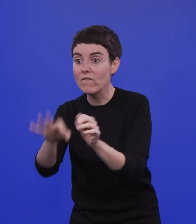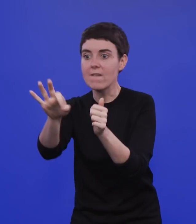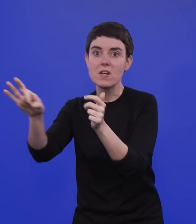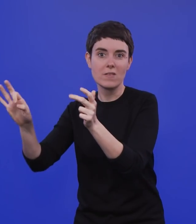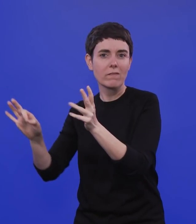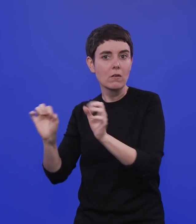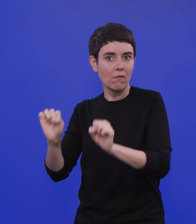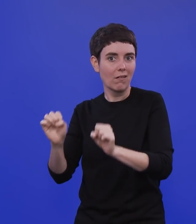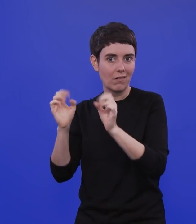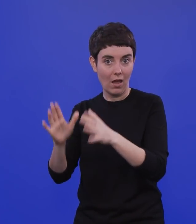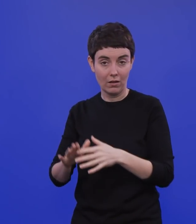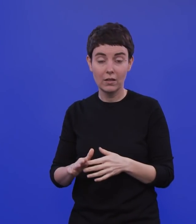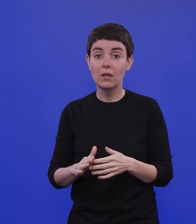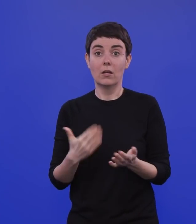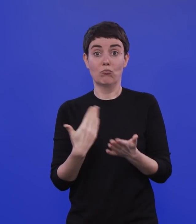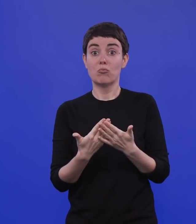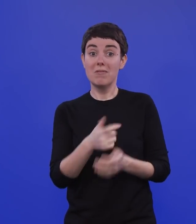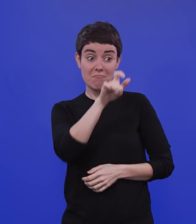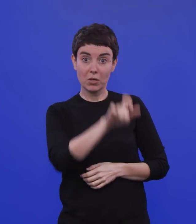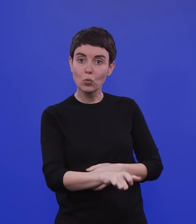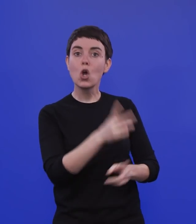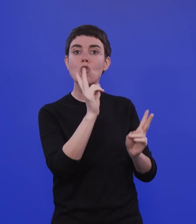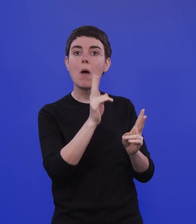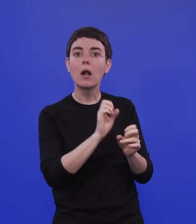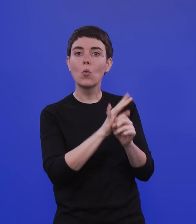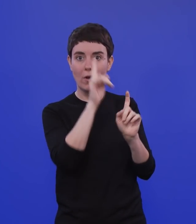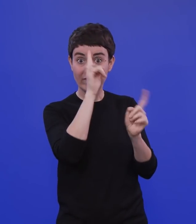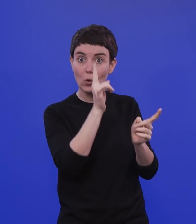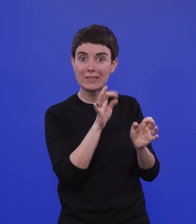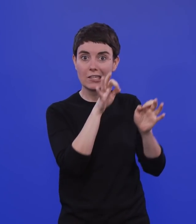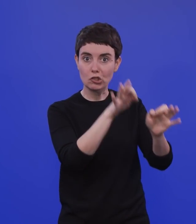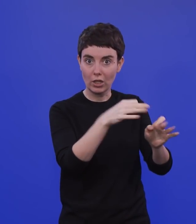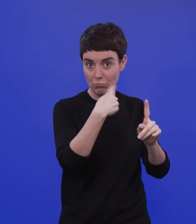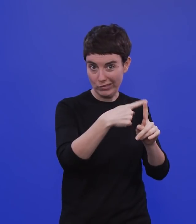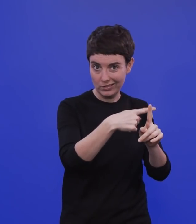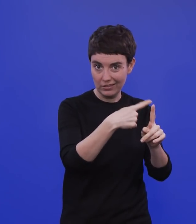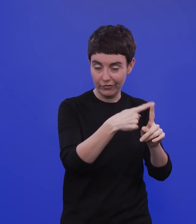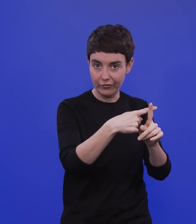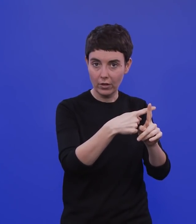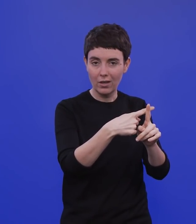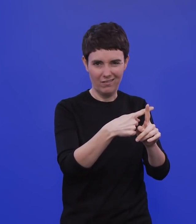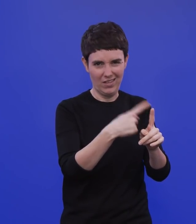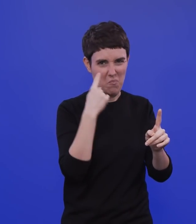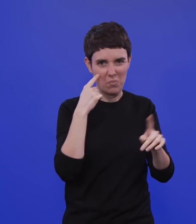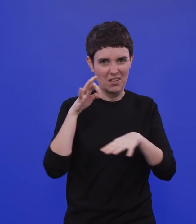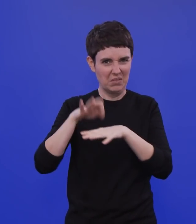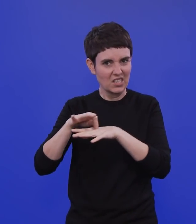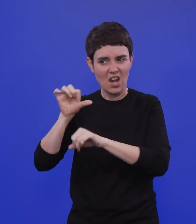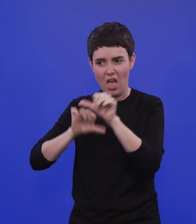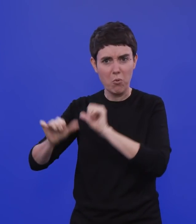diagnostiziert und der hat kein besonderes Virus. Dann wird bei der jetzigen Überlastung aller Strukturen der Medizin vielleicht nicht